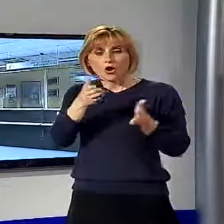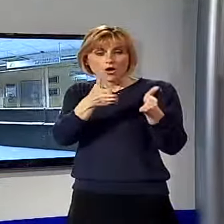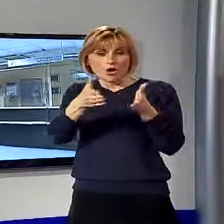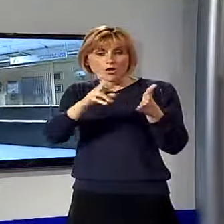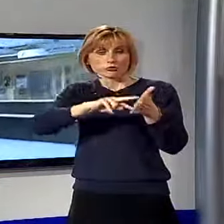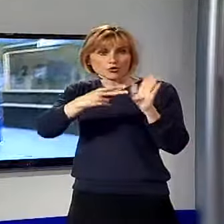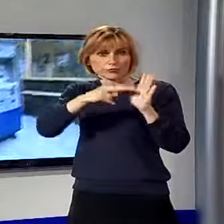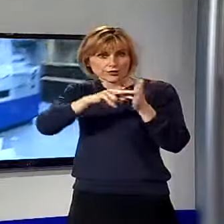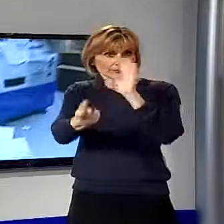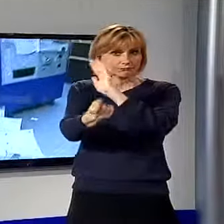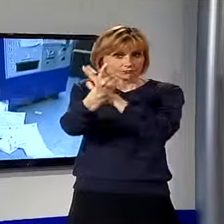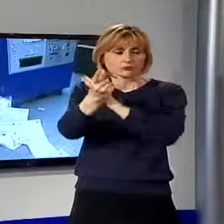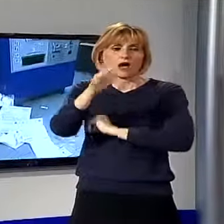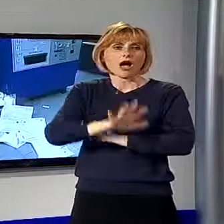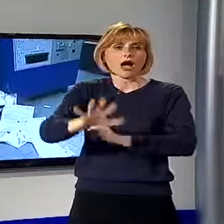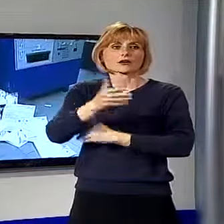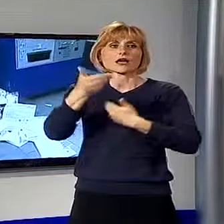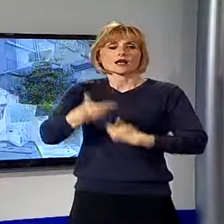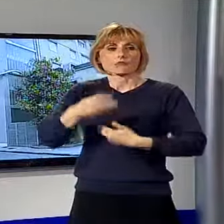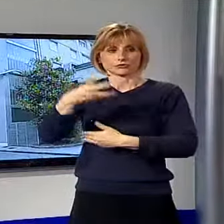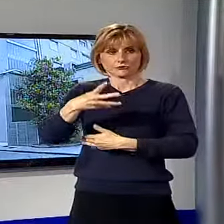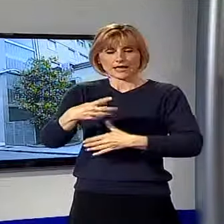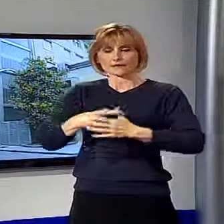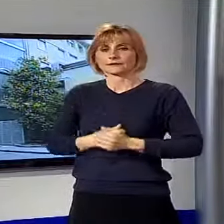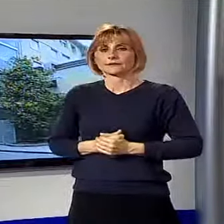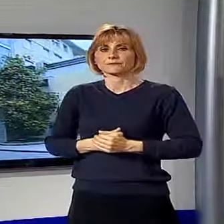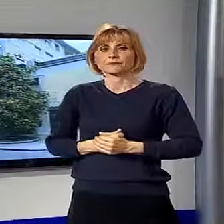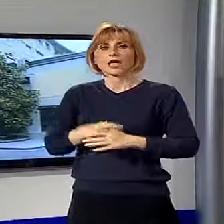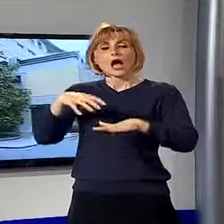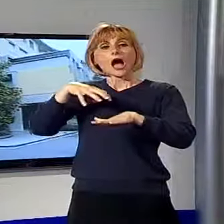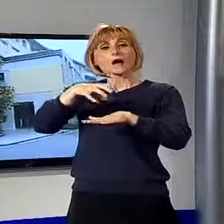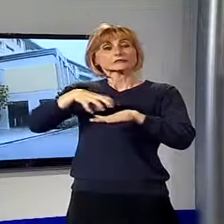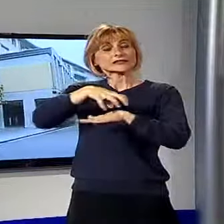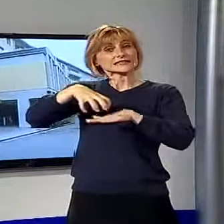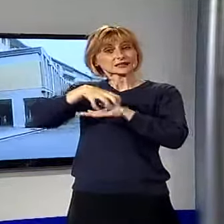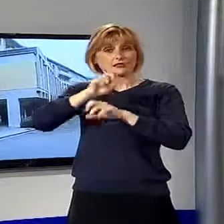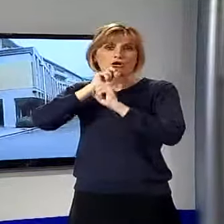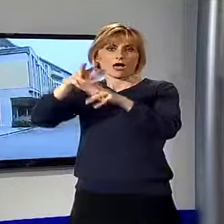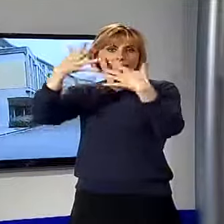potrebbero crearsi per l'area del campo di Marte. Gli amministratori sono avvertiti.